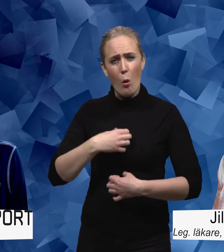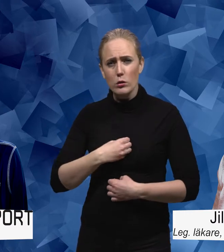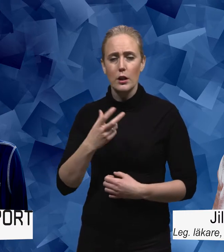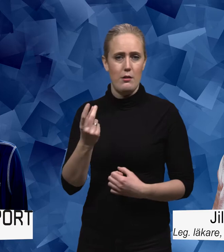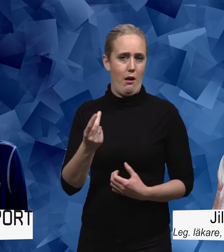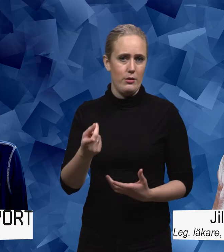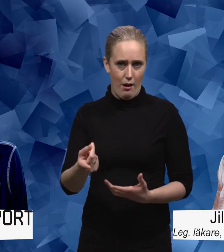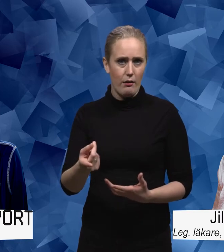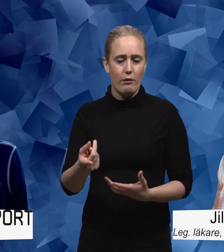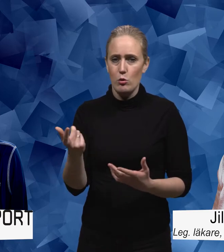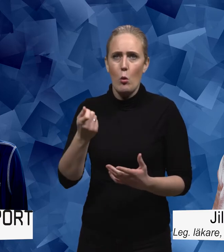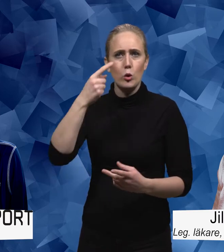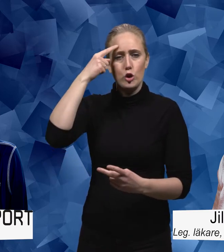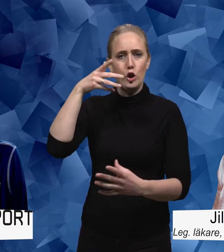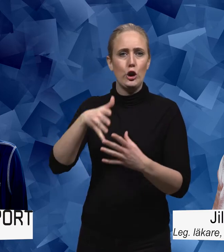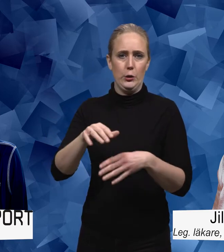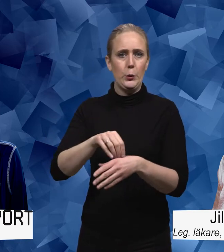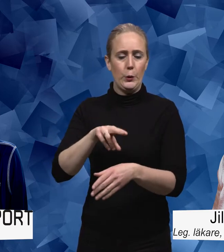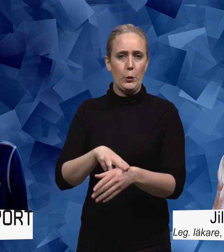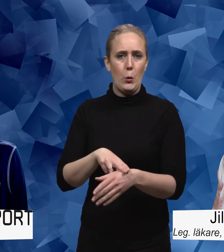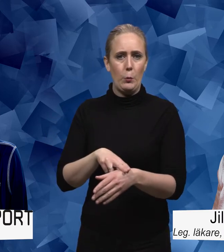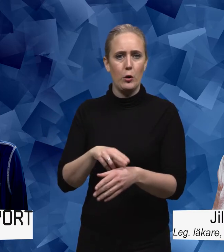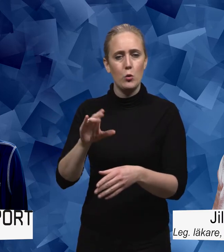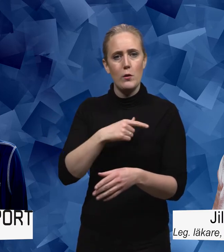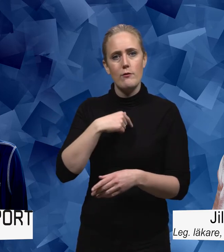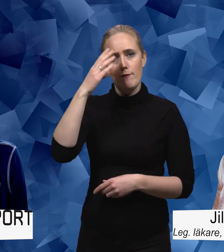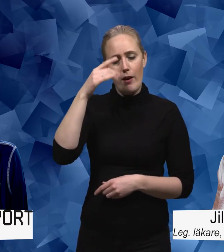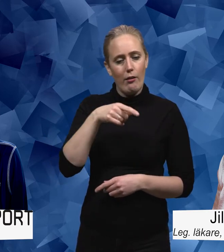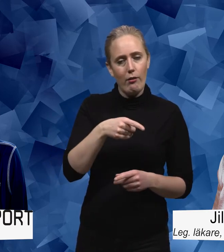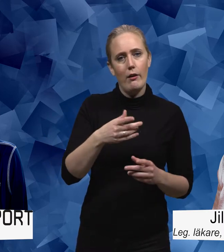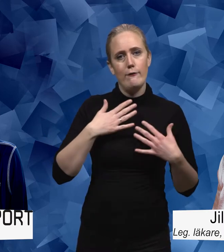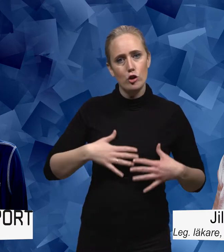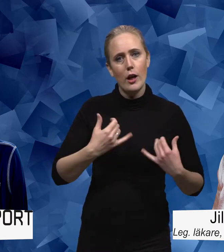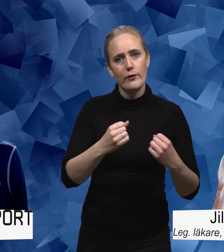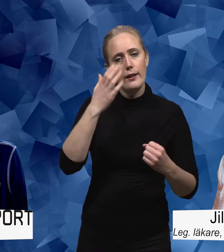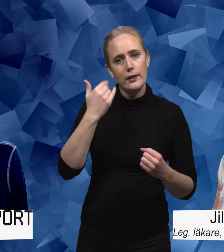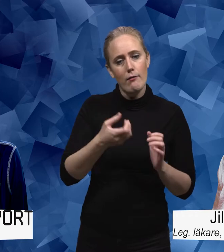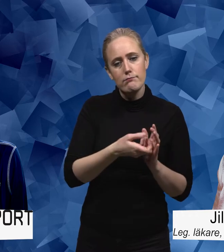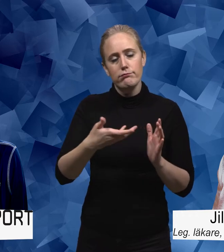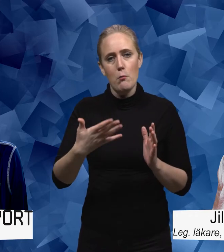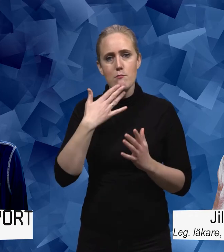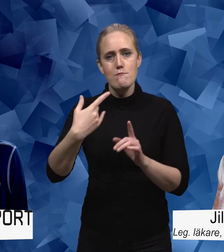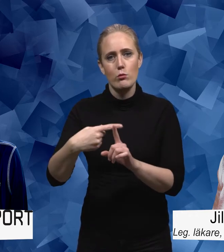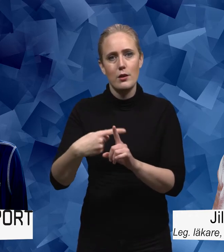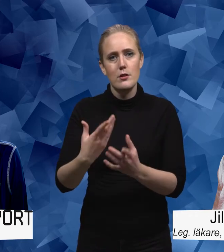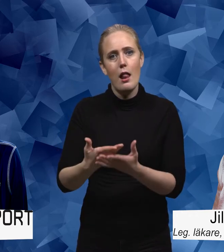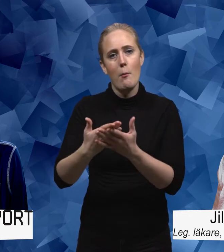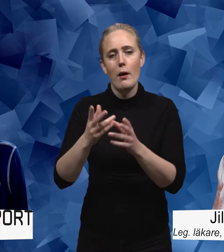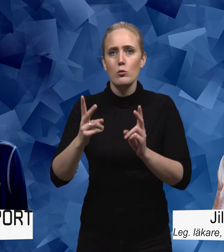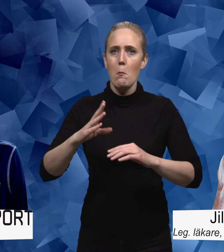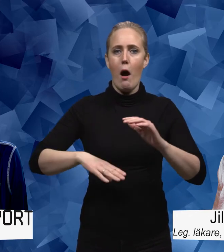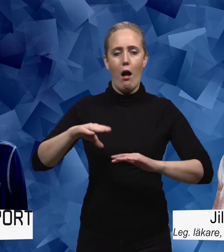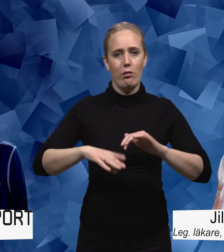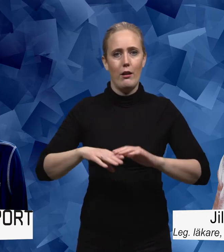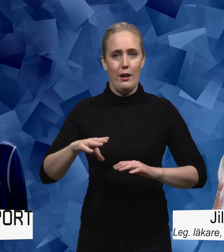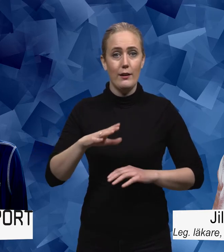annat av psykisk sjukdom för att det kan hjälpa med fysisk aktivitet som behandling. Där finns det